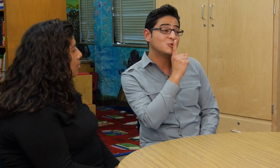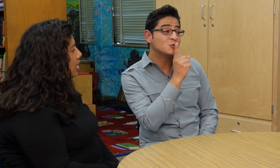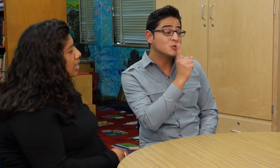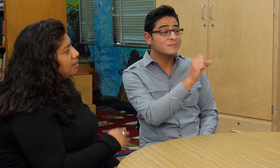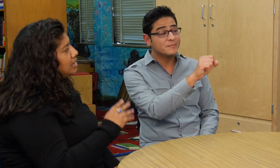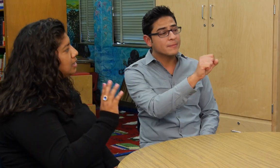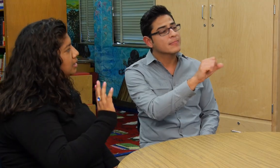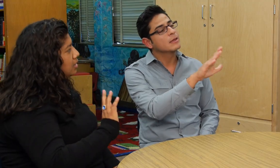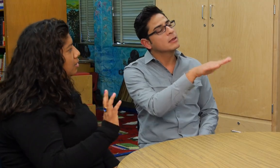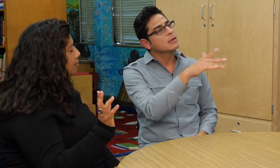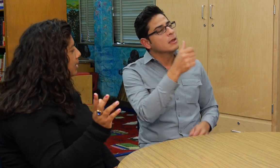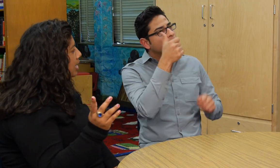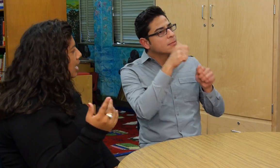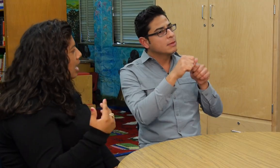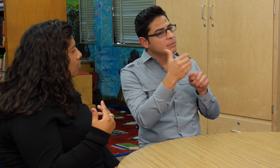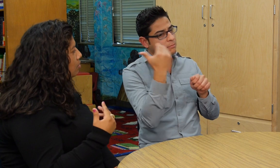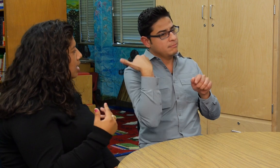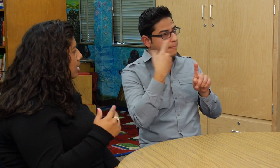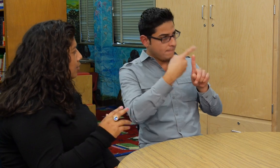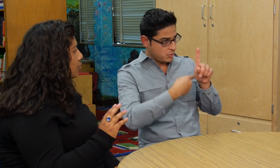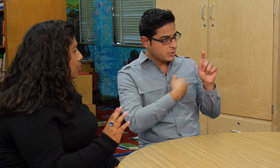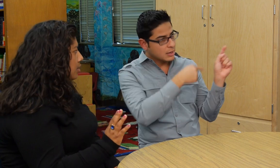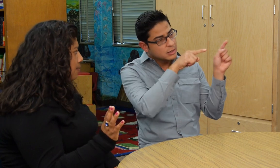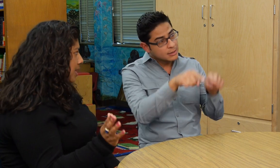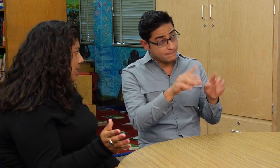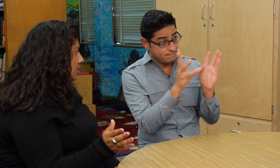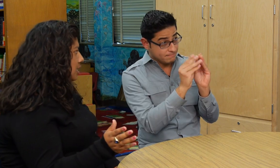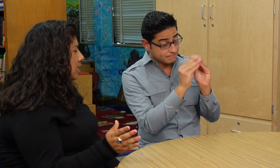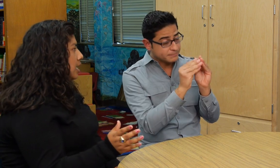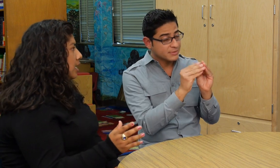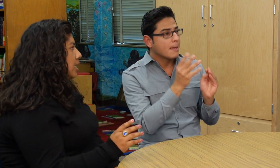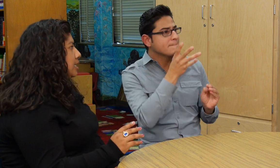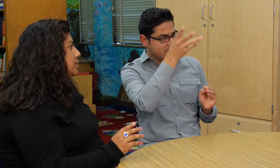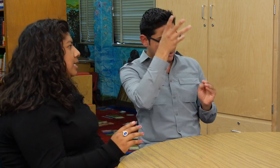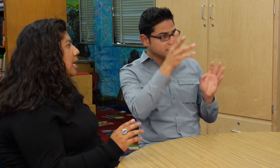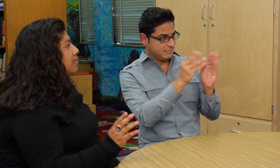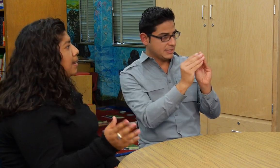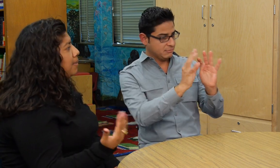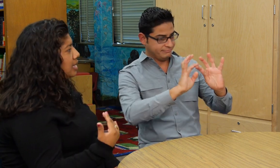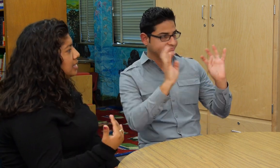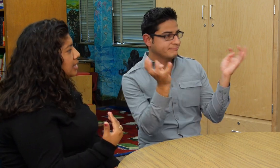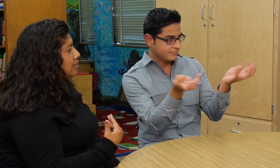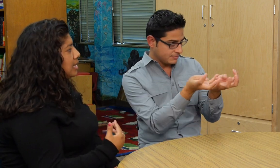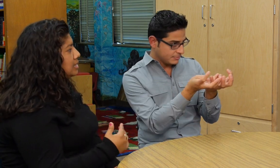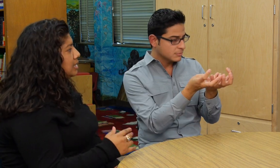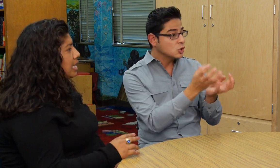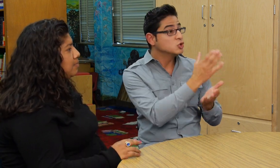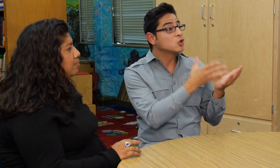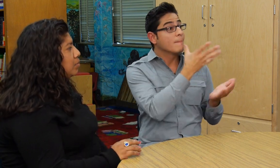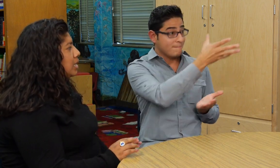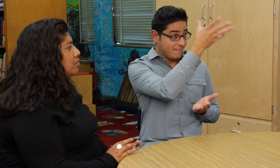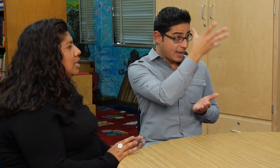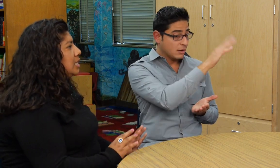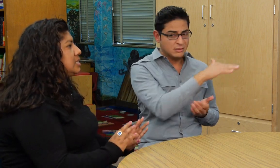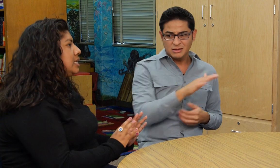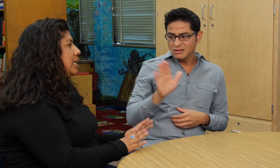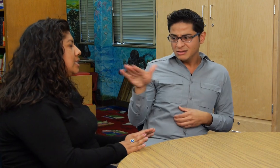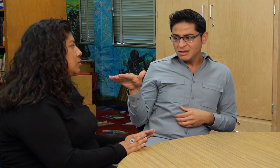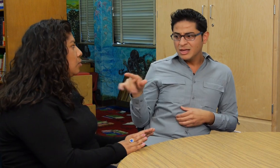el mes anterior vine a una reunión de padres y, este, había padres que me decían, ¿por qué no le dice esto?